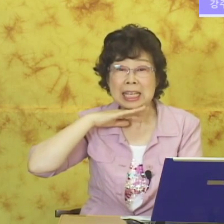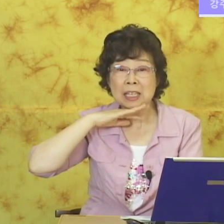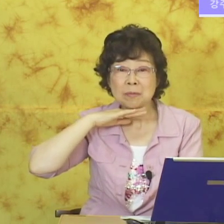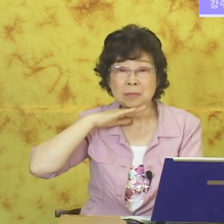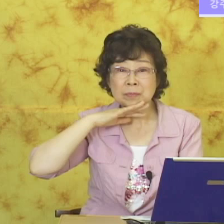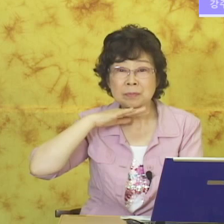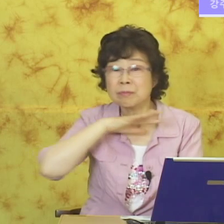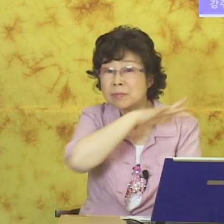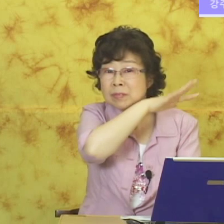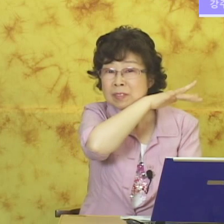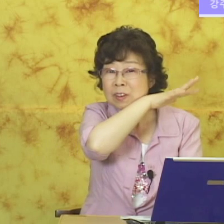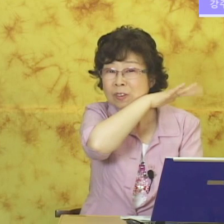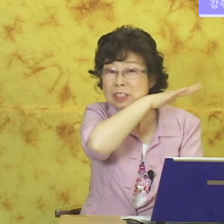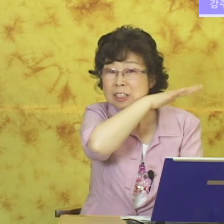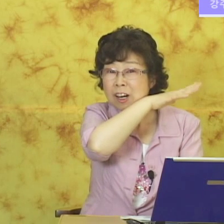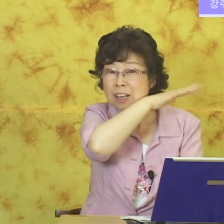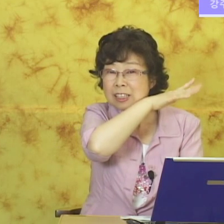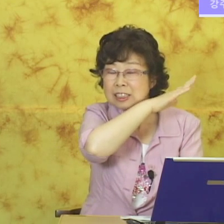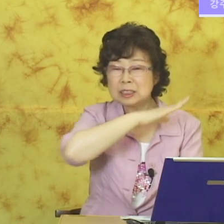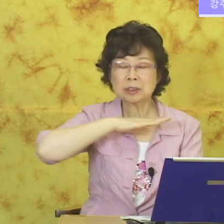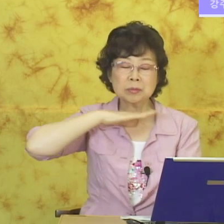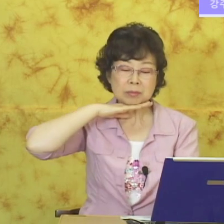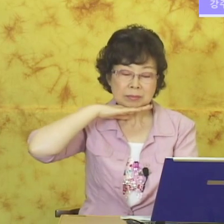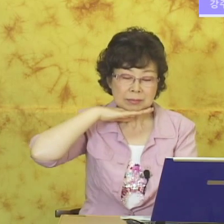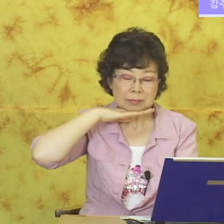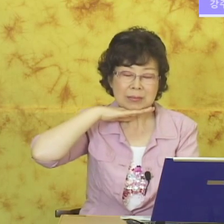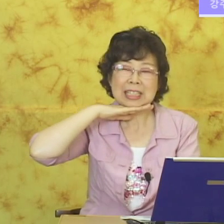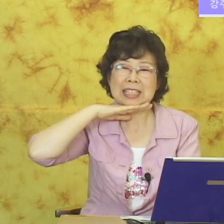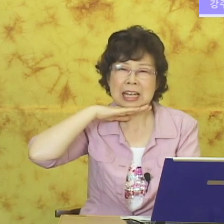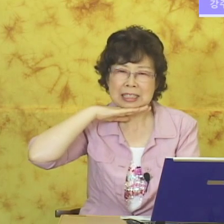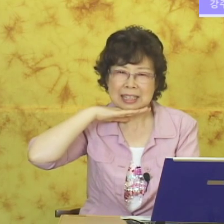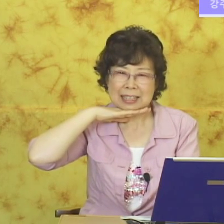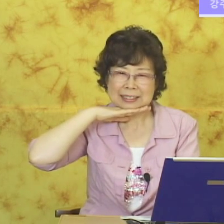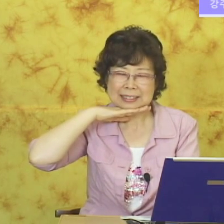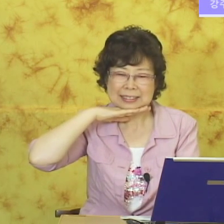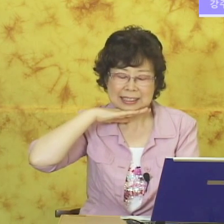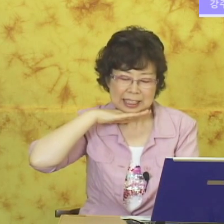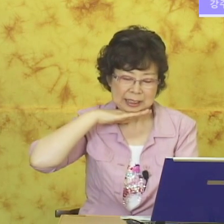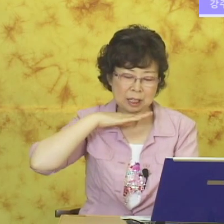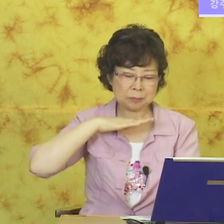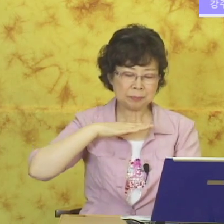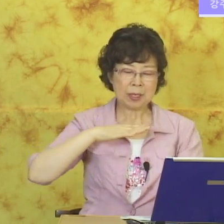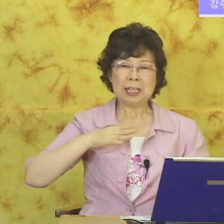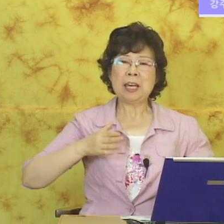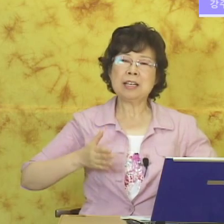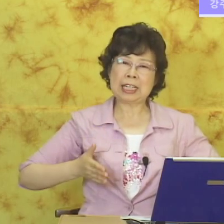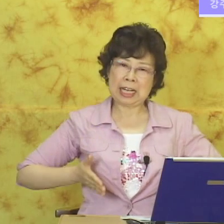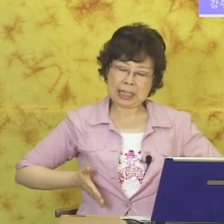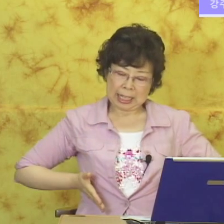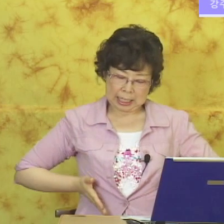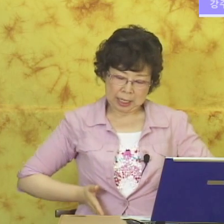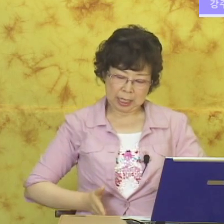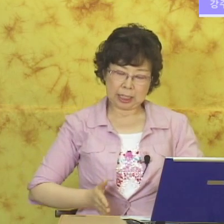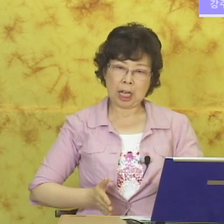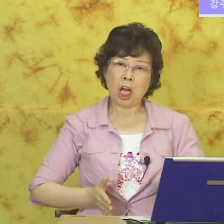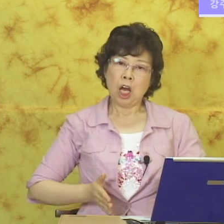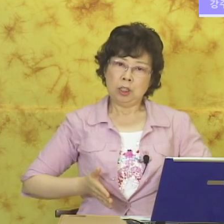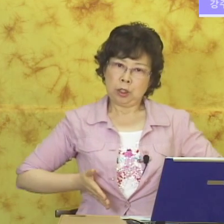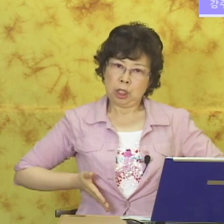이 오징어 기다리다. 그 다음 태어나다 낳다 태어나다 이렇게